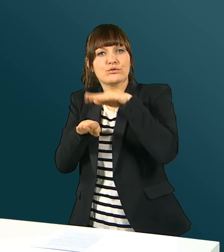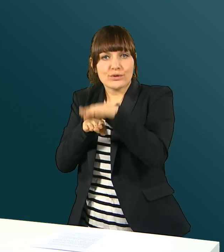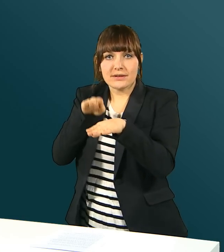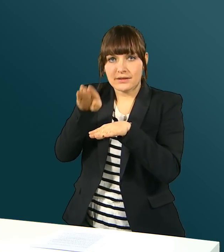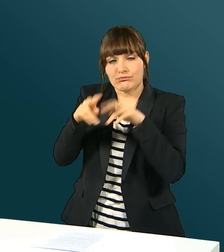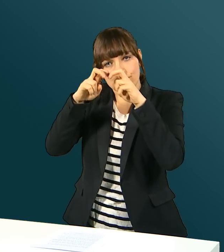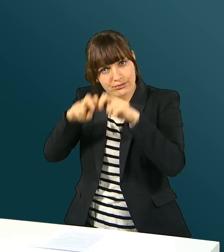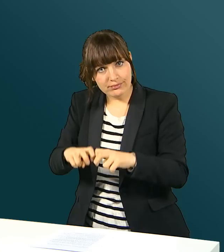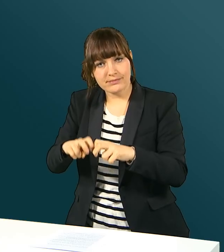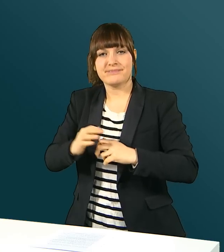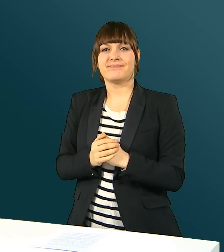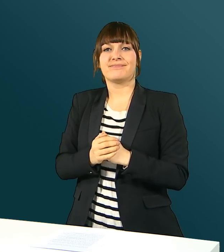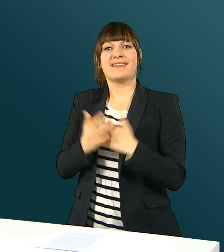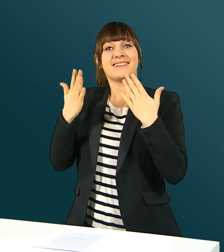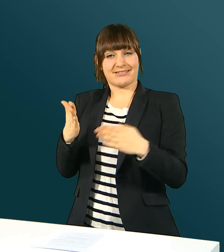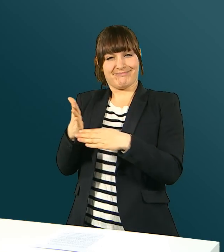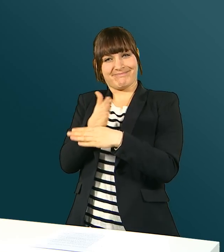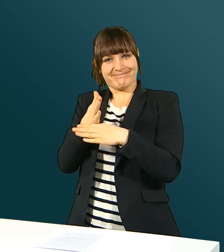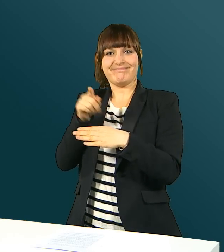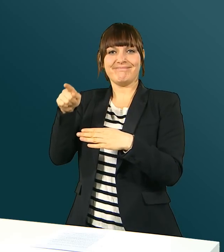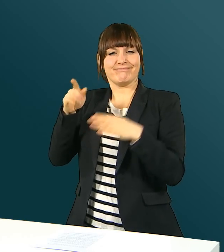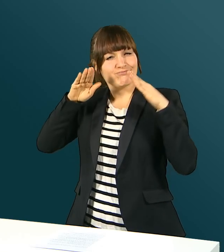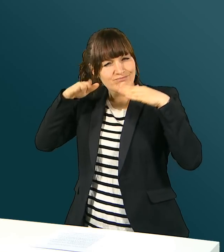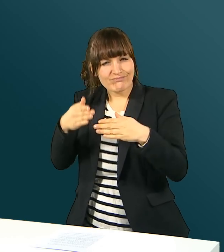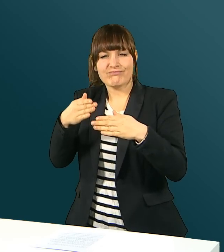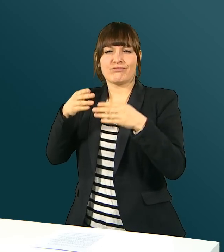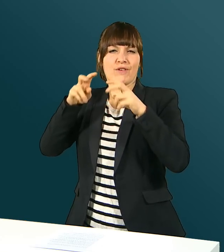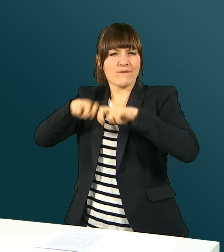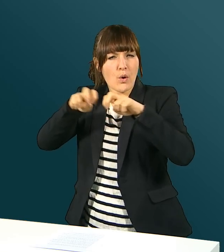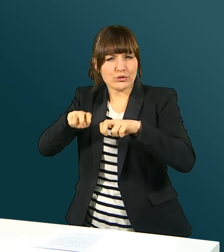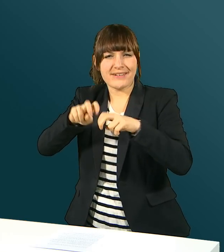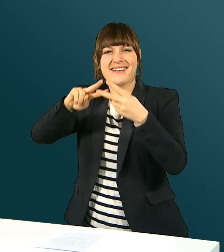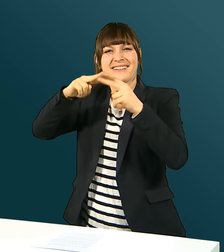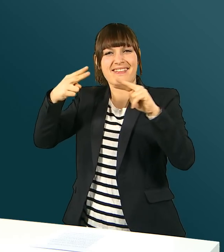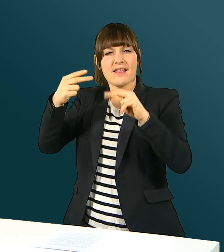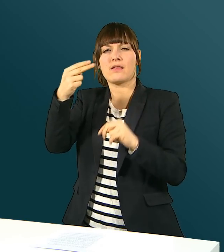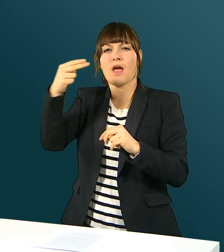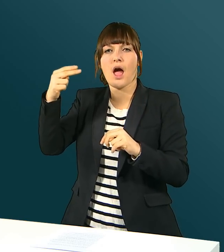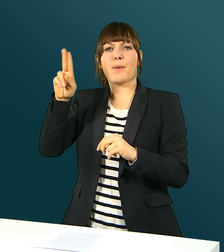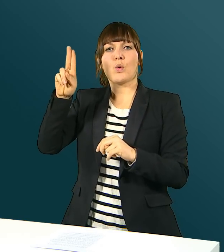Weitere Fortschritte müssen in der Forschung erst noch erzielt werden. Die Forscher befassen sich mit dem Gen